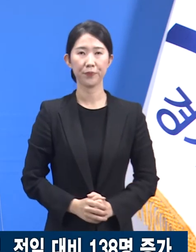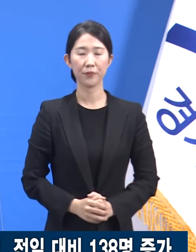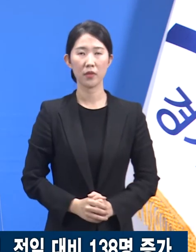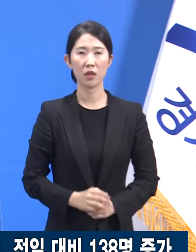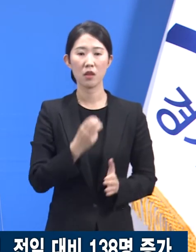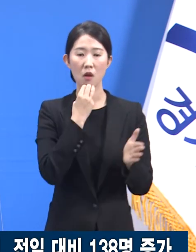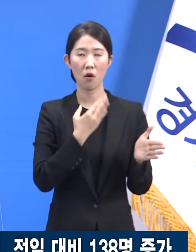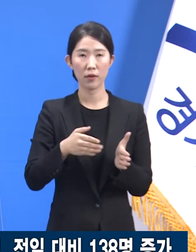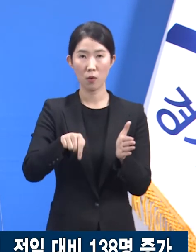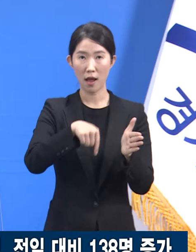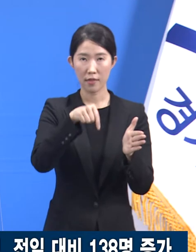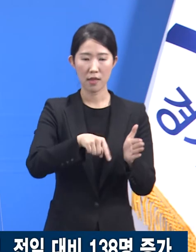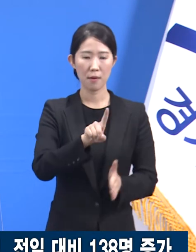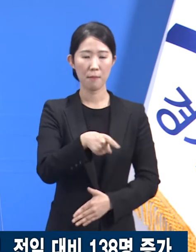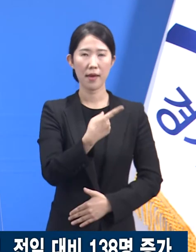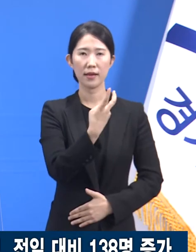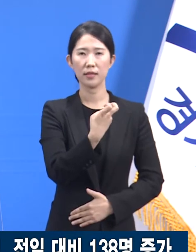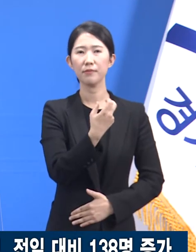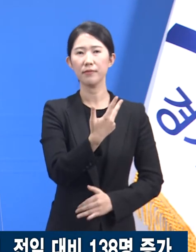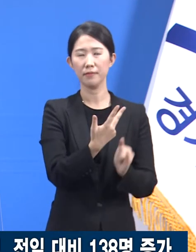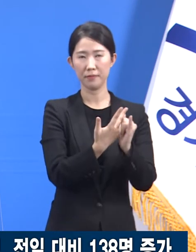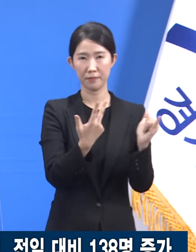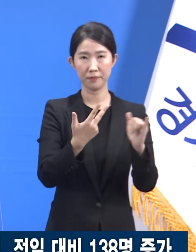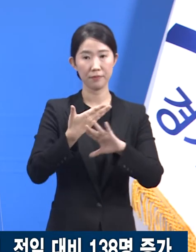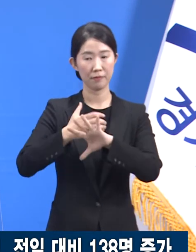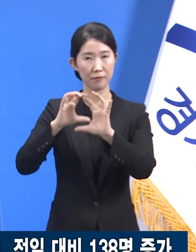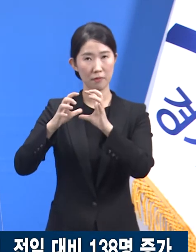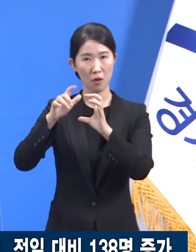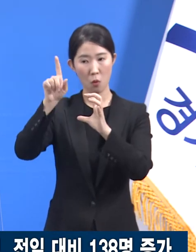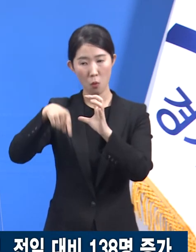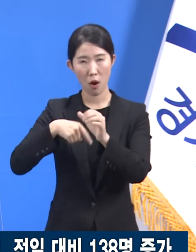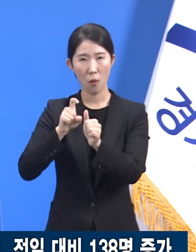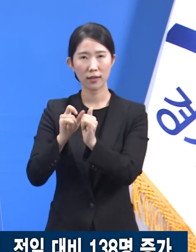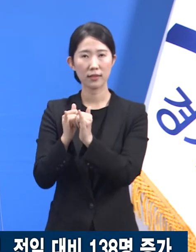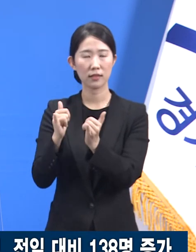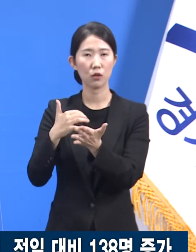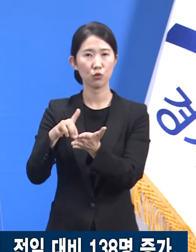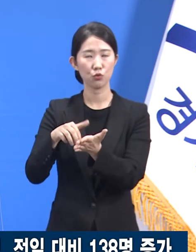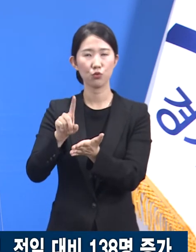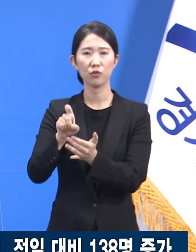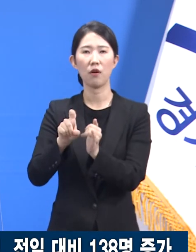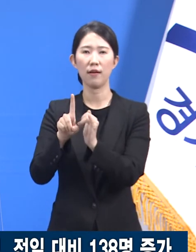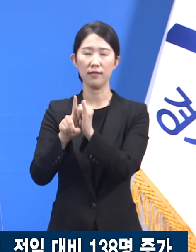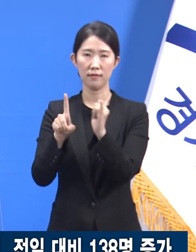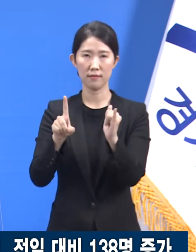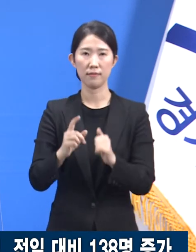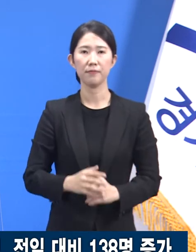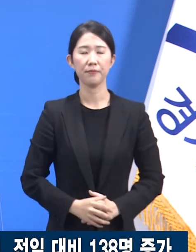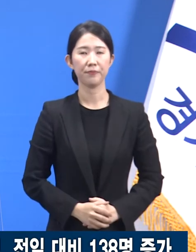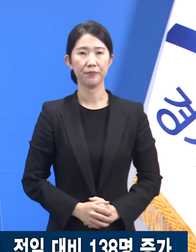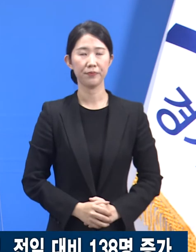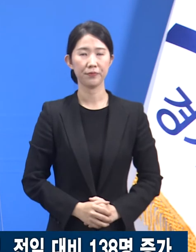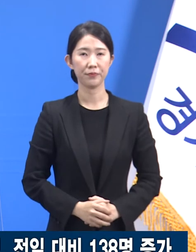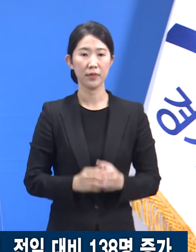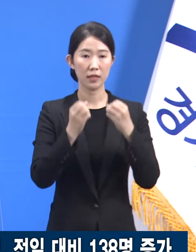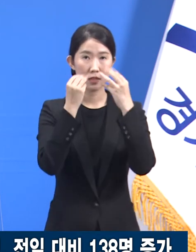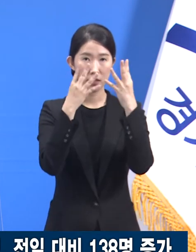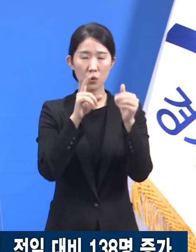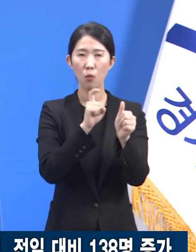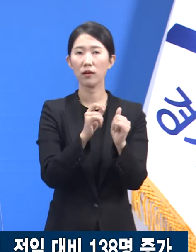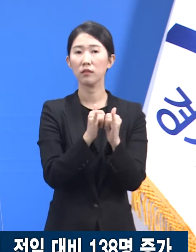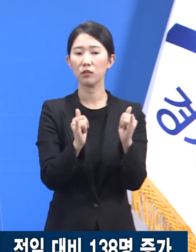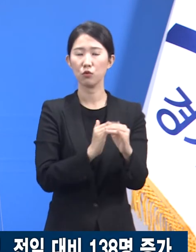발생이 127명이며 해외 유입 관련 사례가 11명입니다. 신규 확진자 중